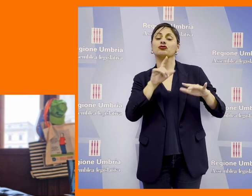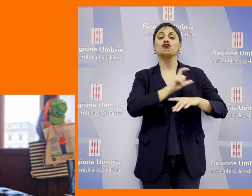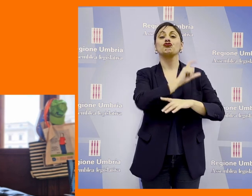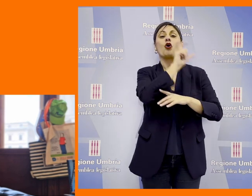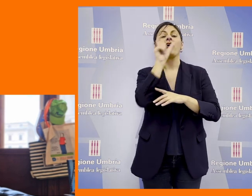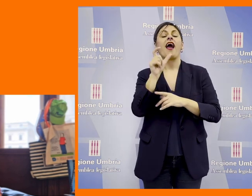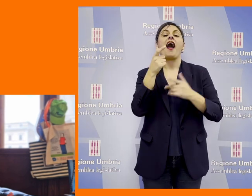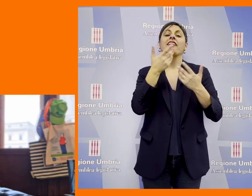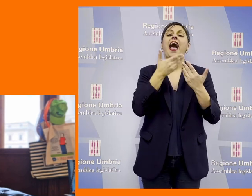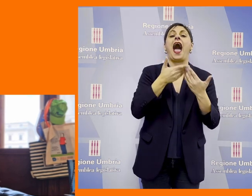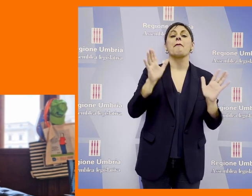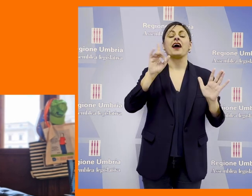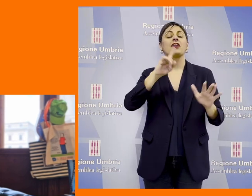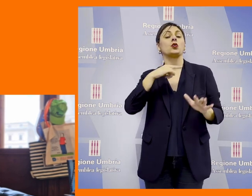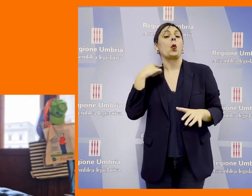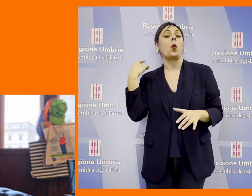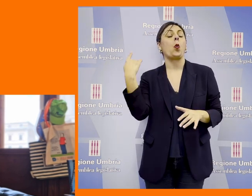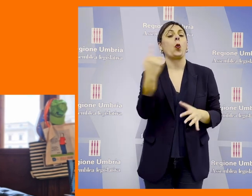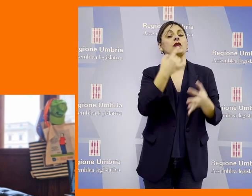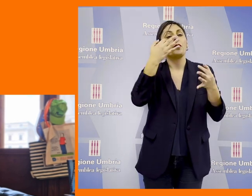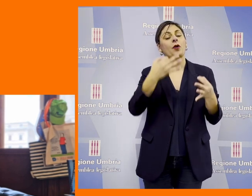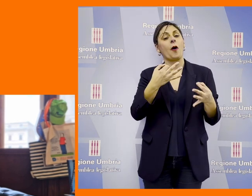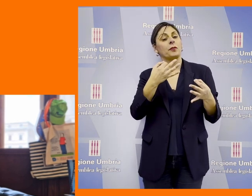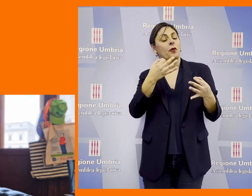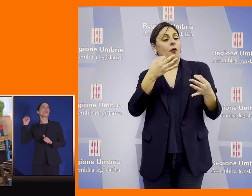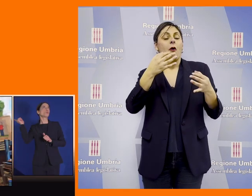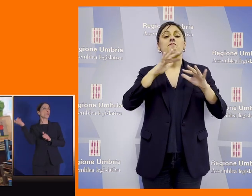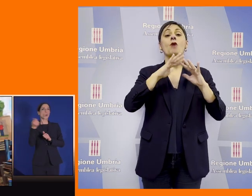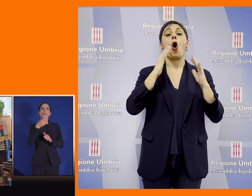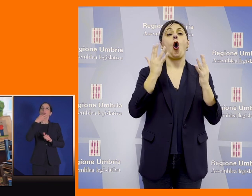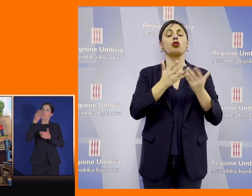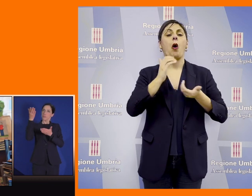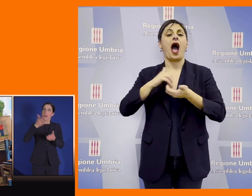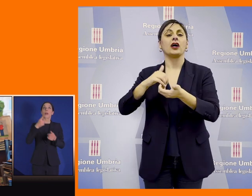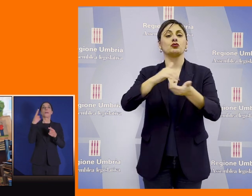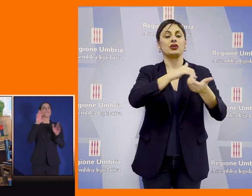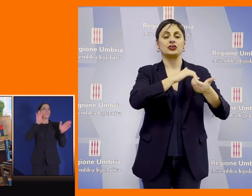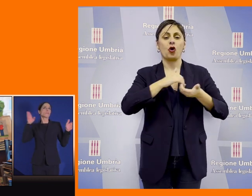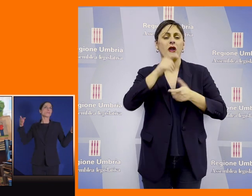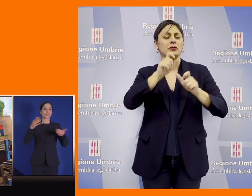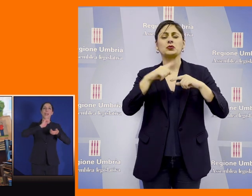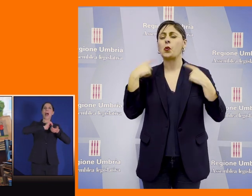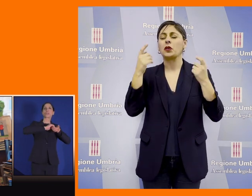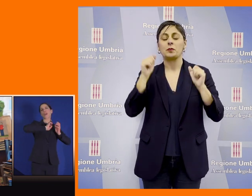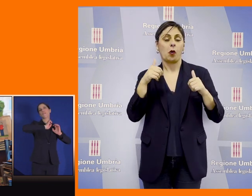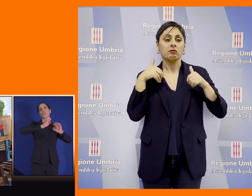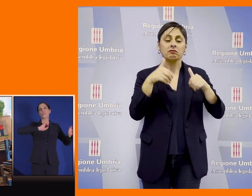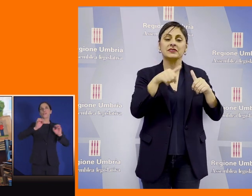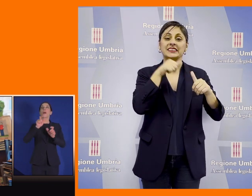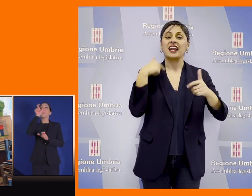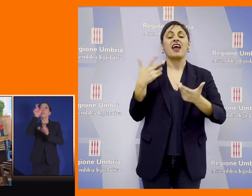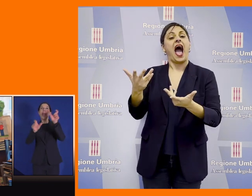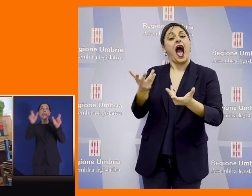quella sarà la giornata aperta a tutti dedicata a tutto il mondo delle associazioni ad ogni persona